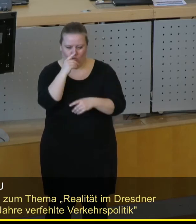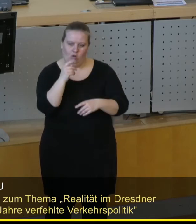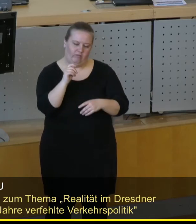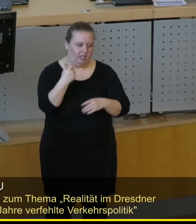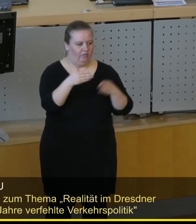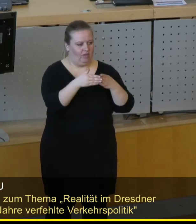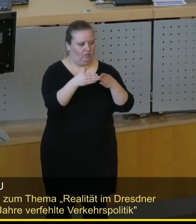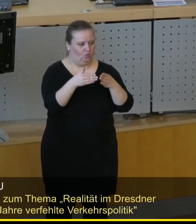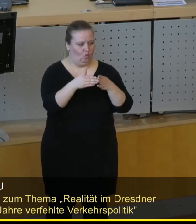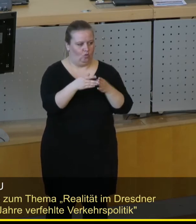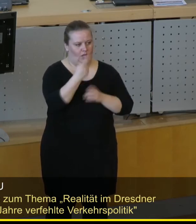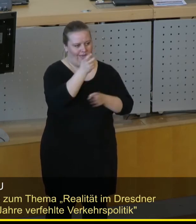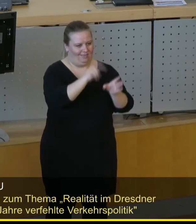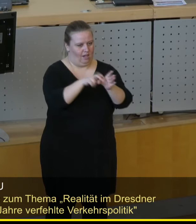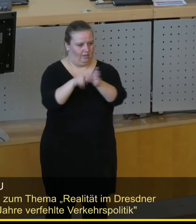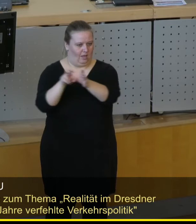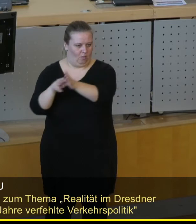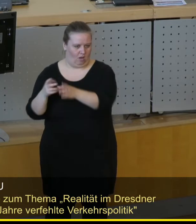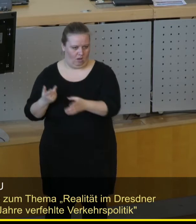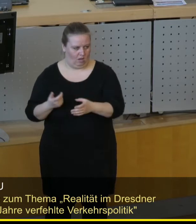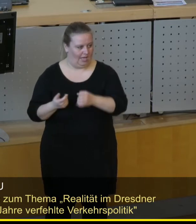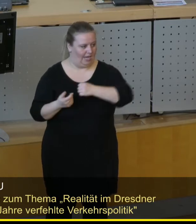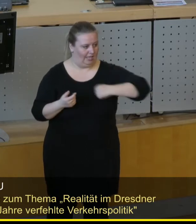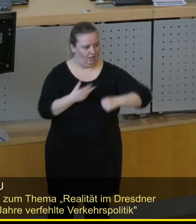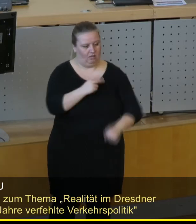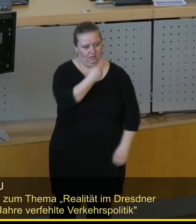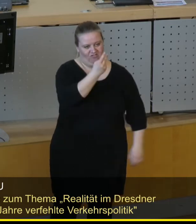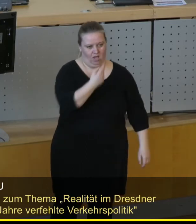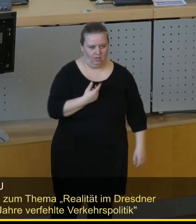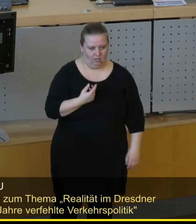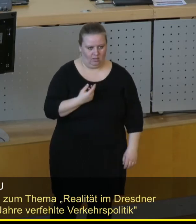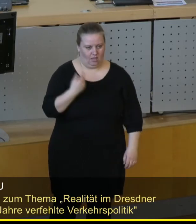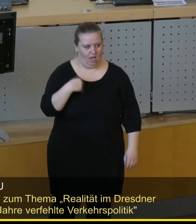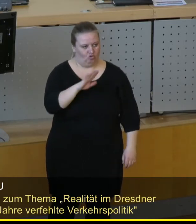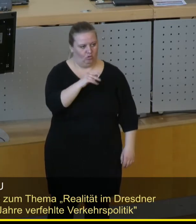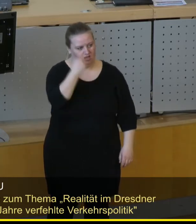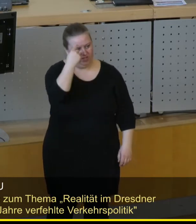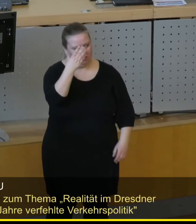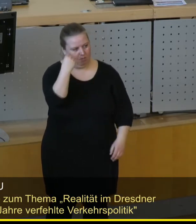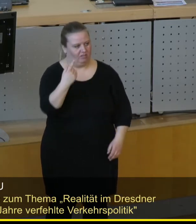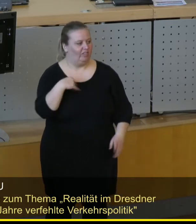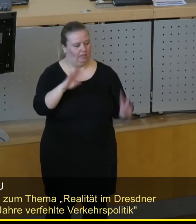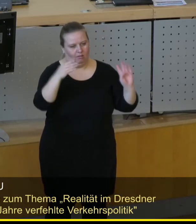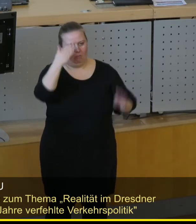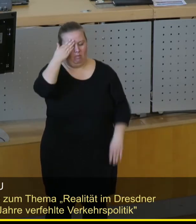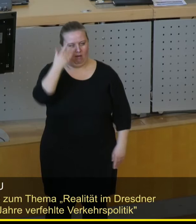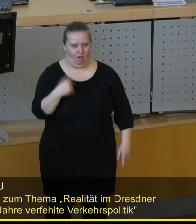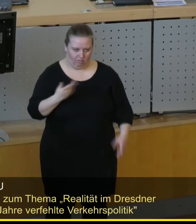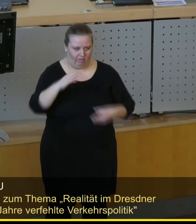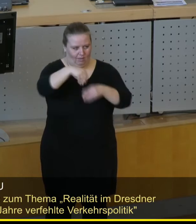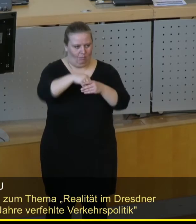Fraktion ein Teilnehmer. Die Linke nimmt sich raus, zwei hinzuschicken, weil Herr Schulte-Wissermann dort als Pirat fungiert.